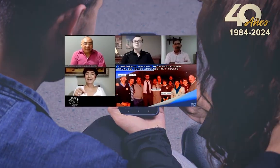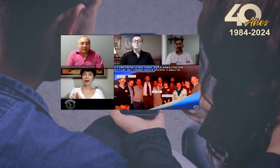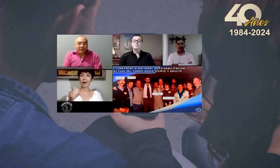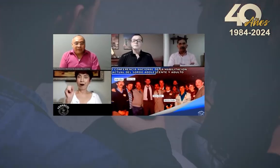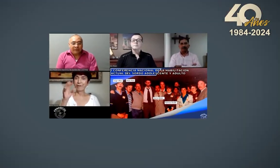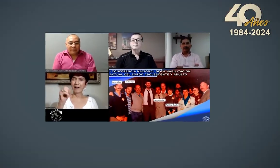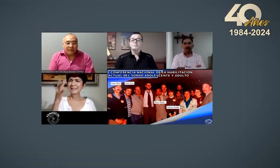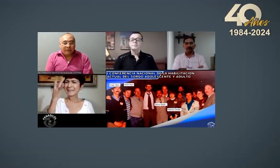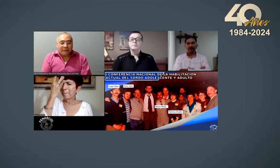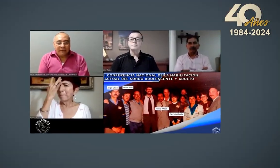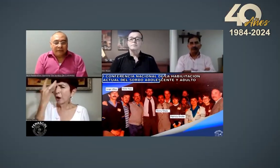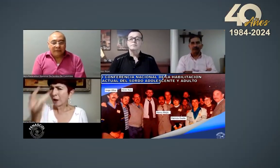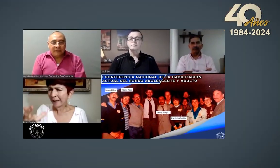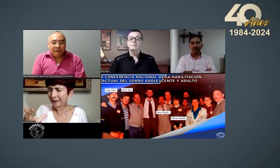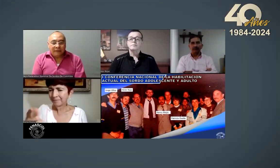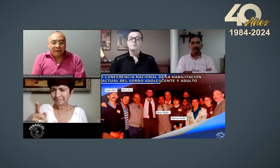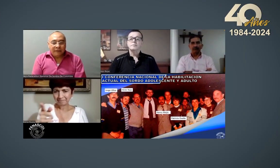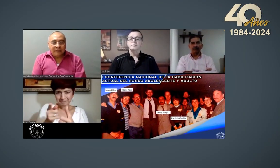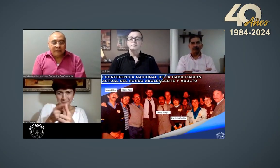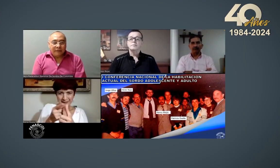Esta conferencia se realiza